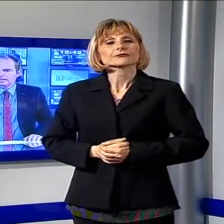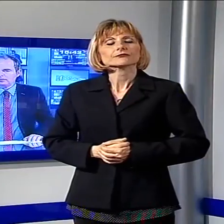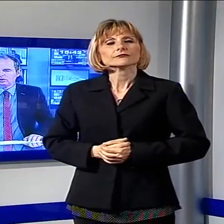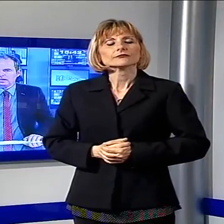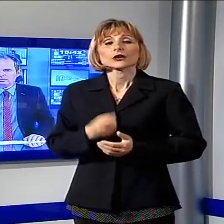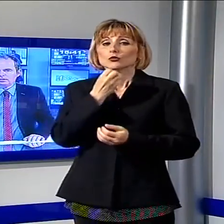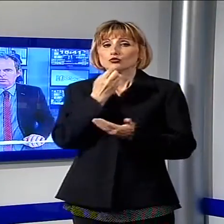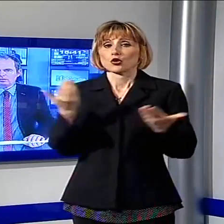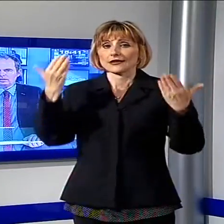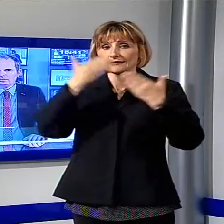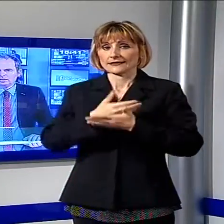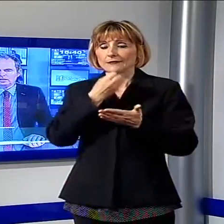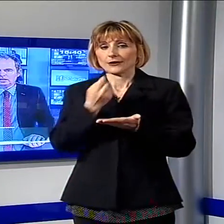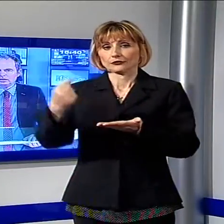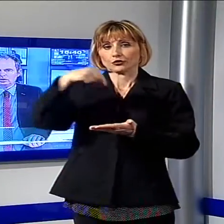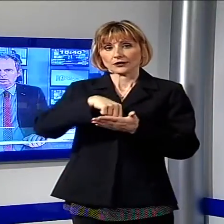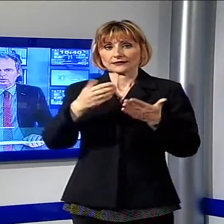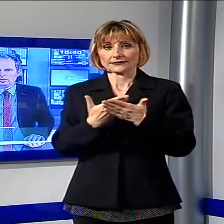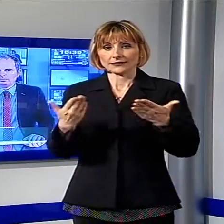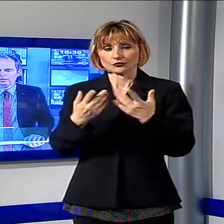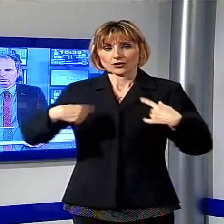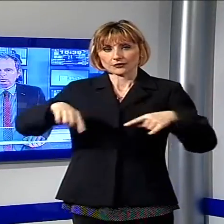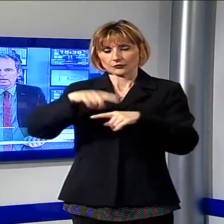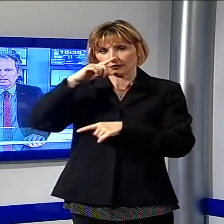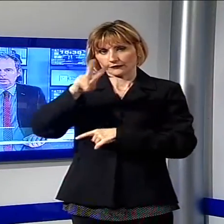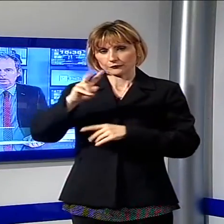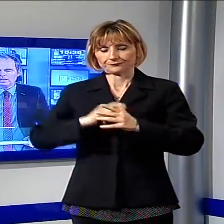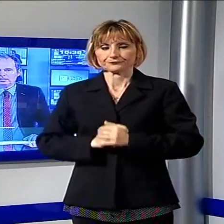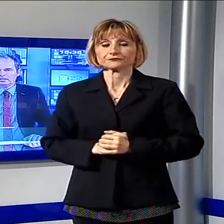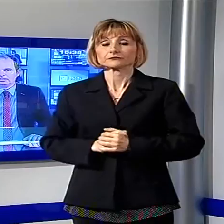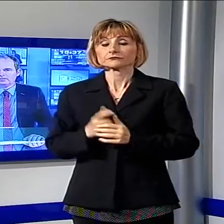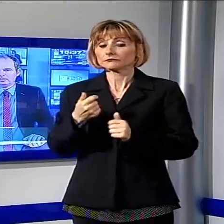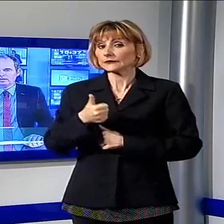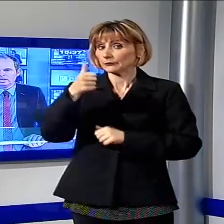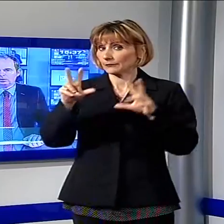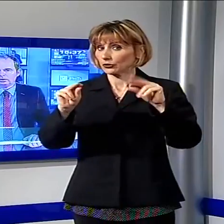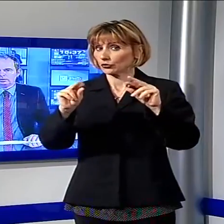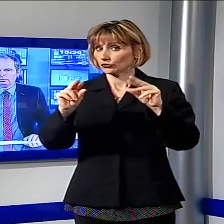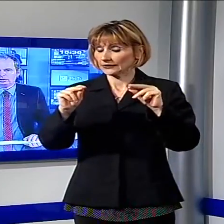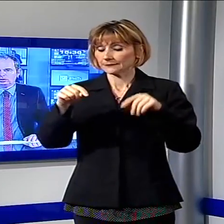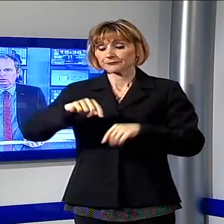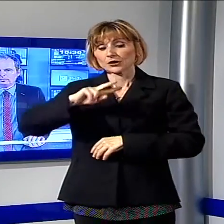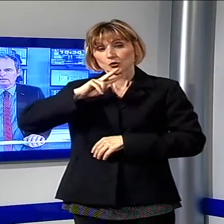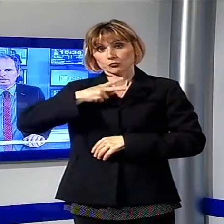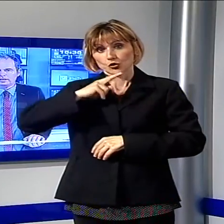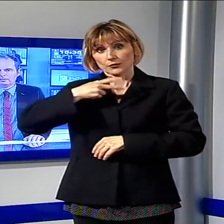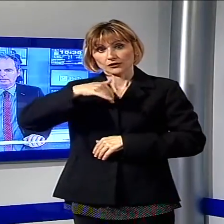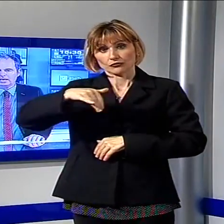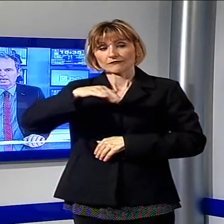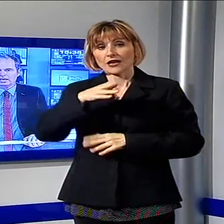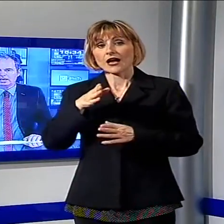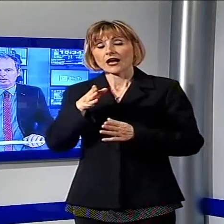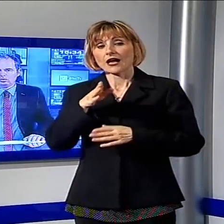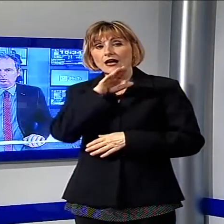Buonasera, ben trovati a questa nuova edizione del TGNO, in apertura l'incidente che si è verificato questo pomeriggio sulla via vecchia